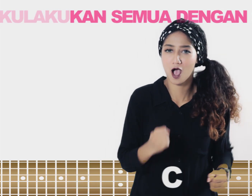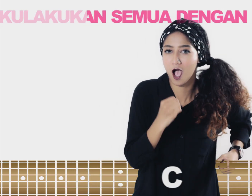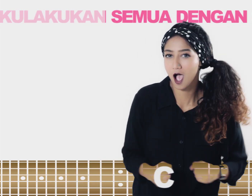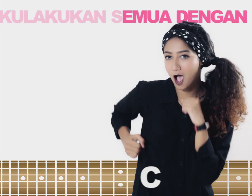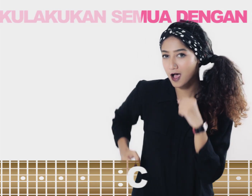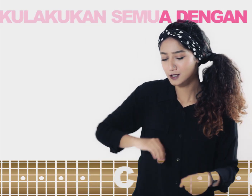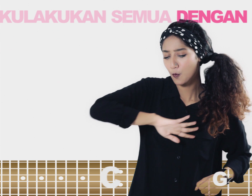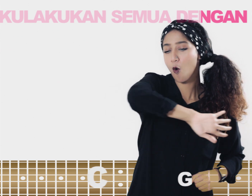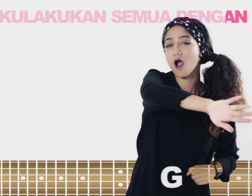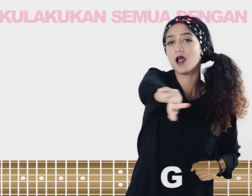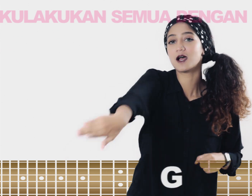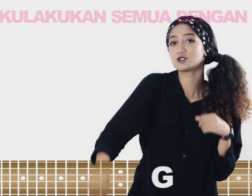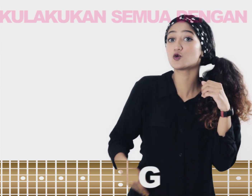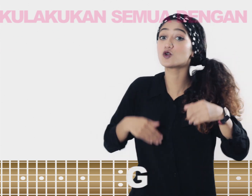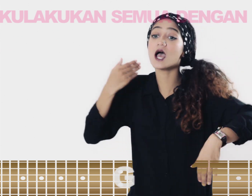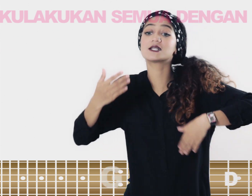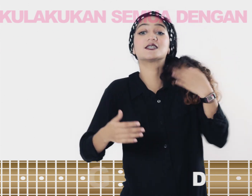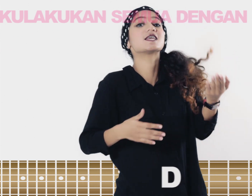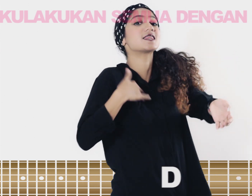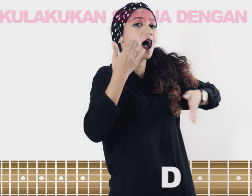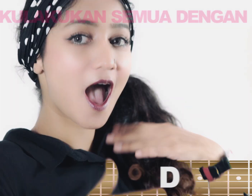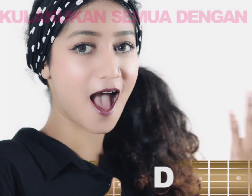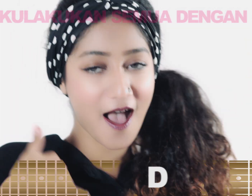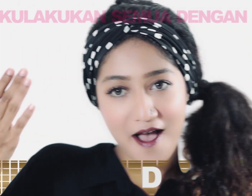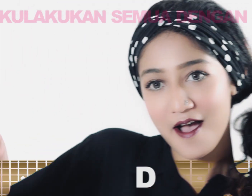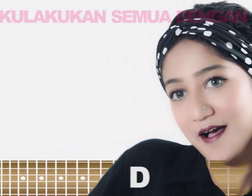semua dengan suka cinta Suka cinta